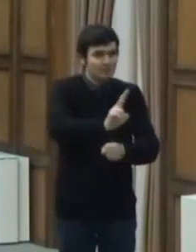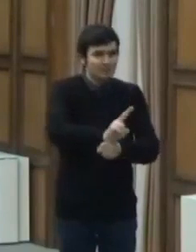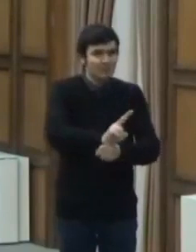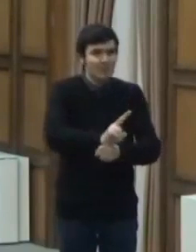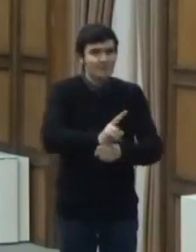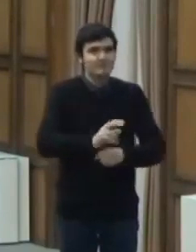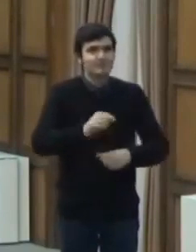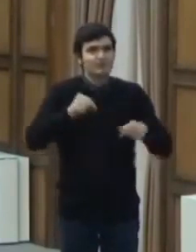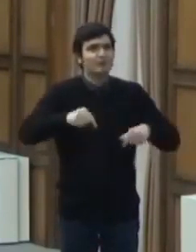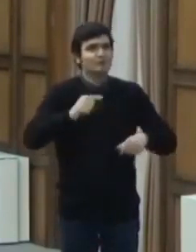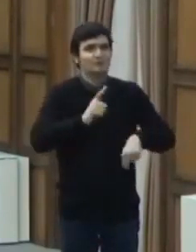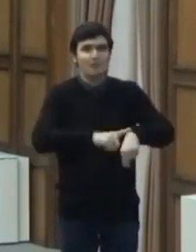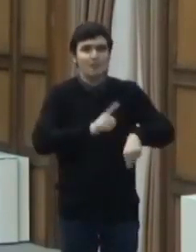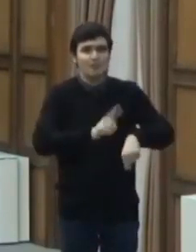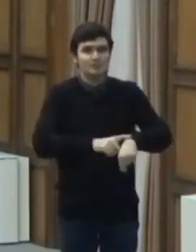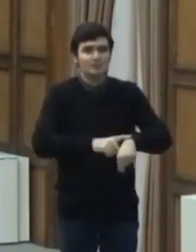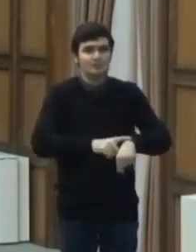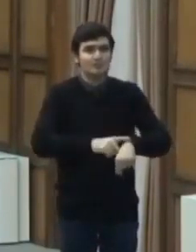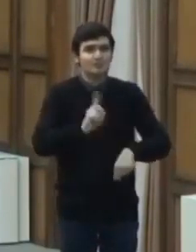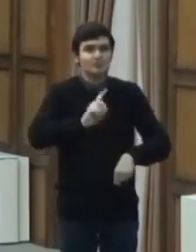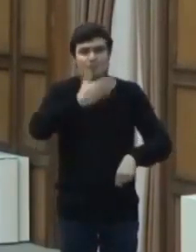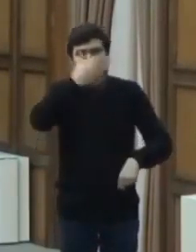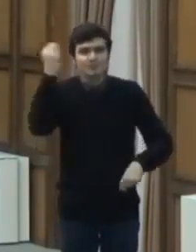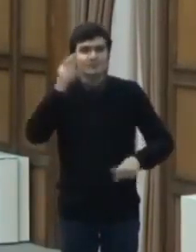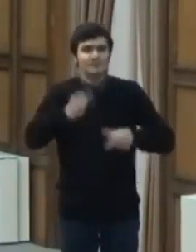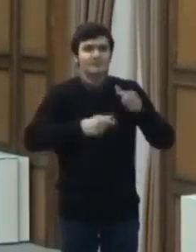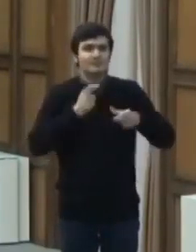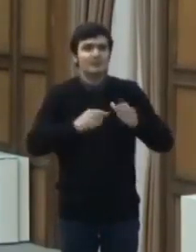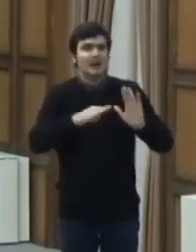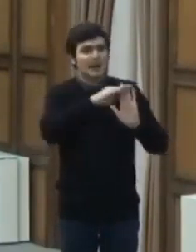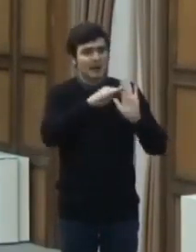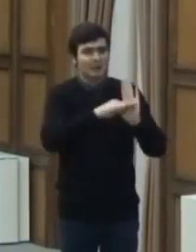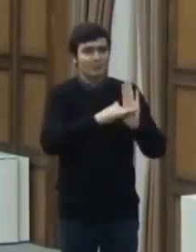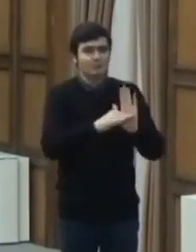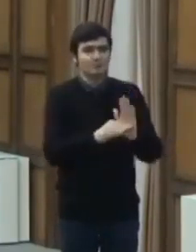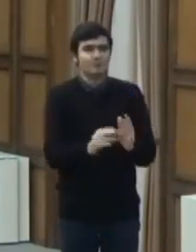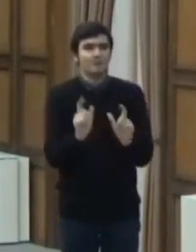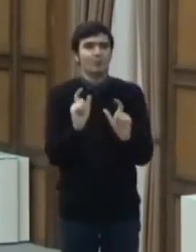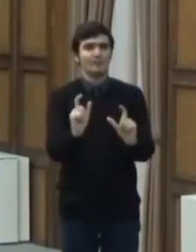nu trebuie să uite de precauții și de reguli.